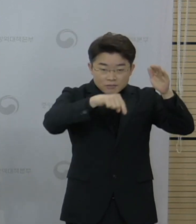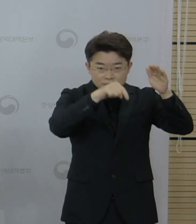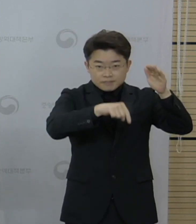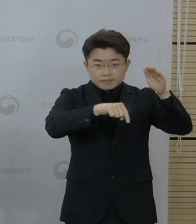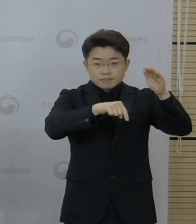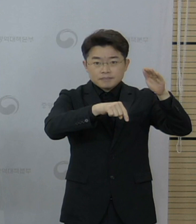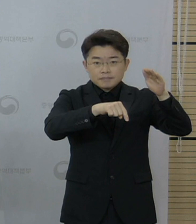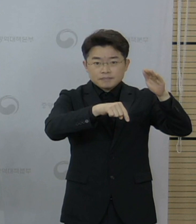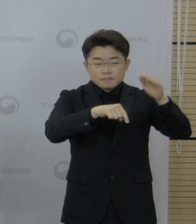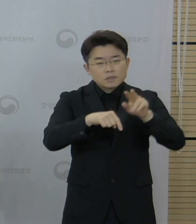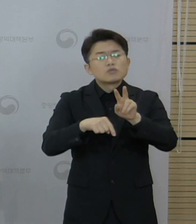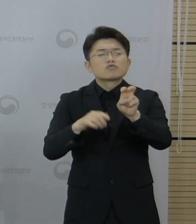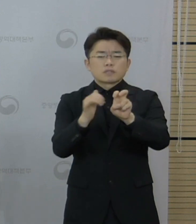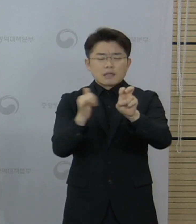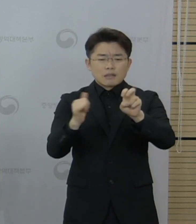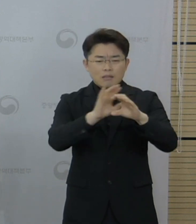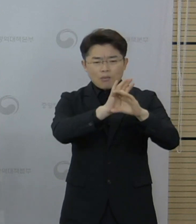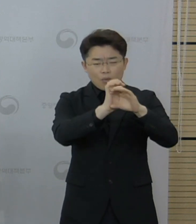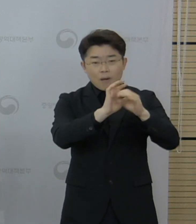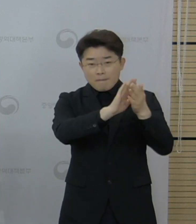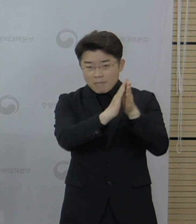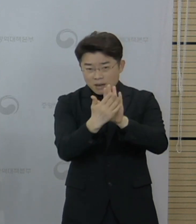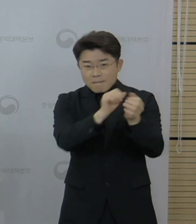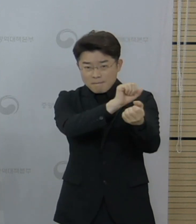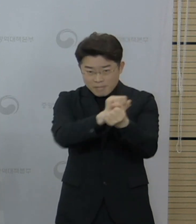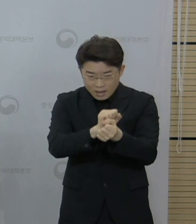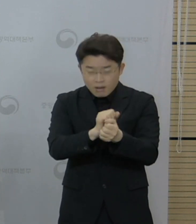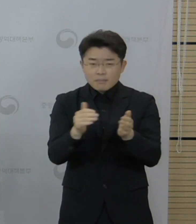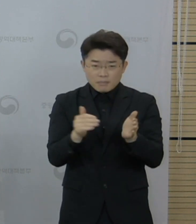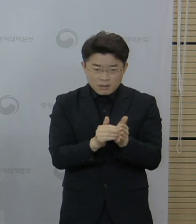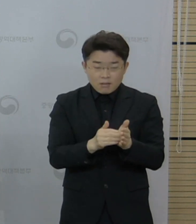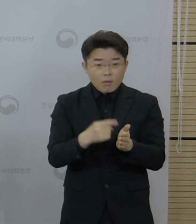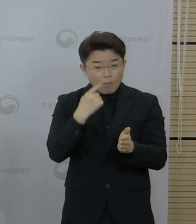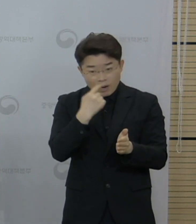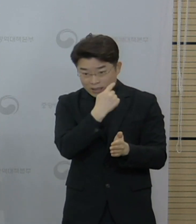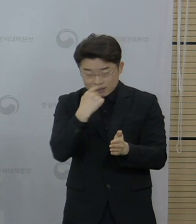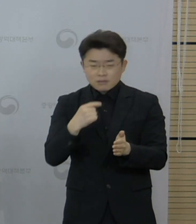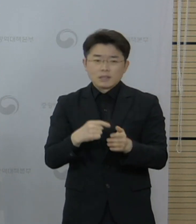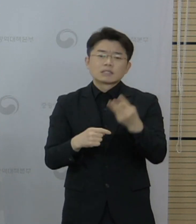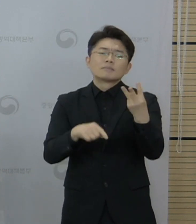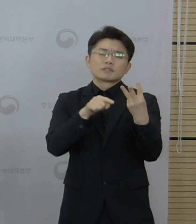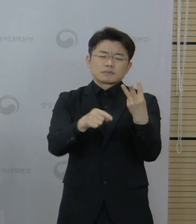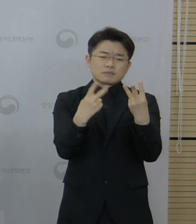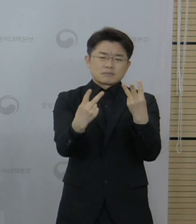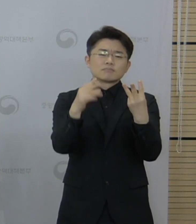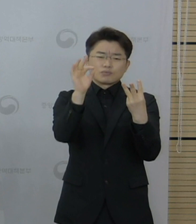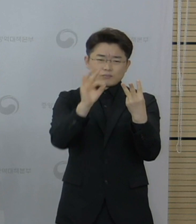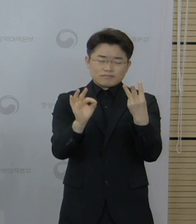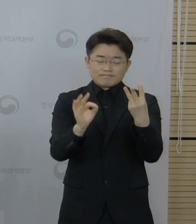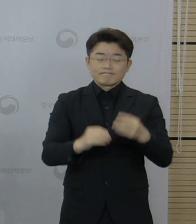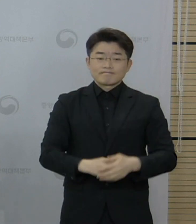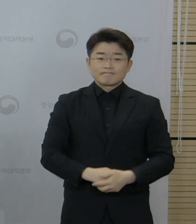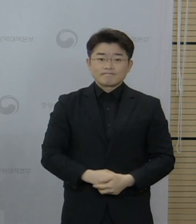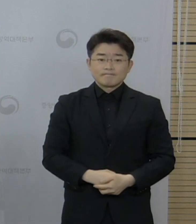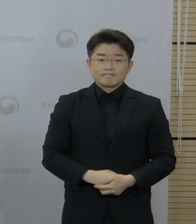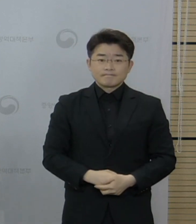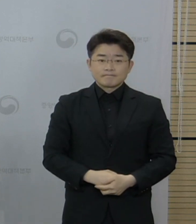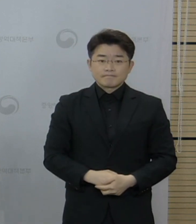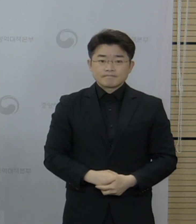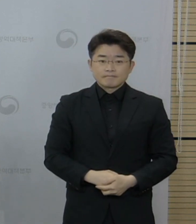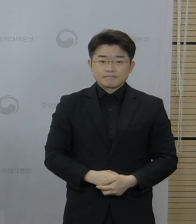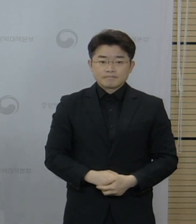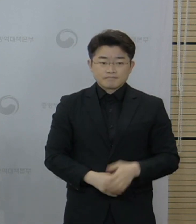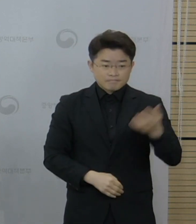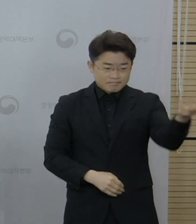통해서 20건이 변이로 확인되어 3.2%가 변이 양상을 보였습니다. 해외